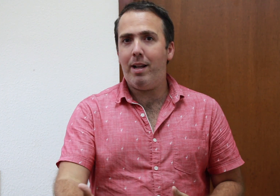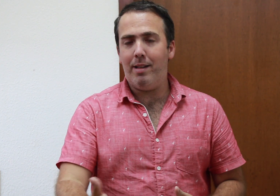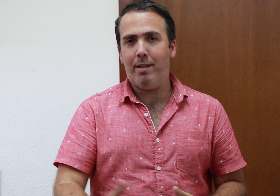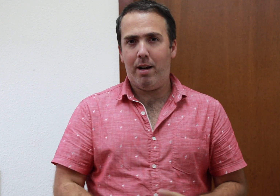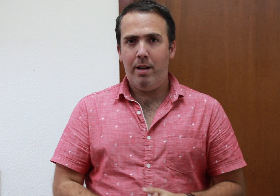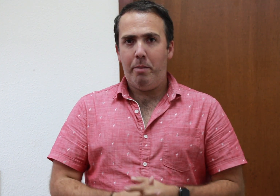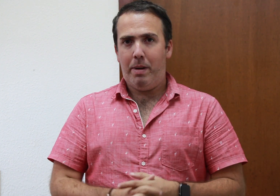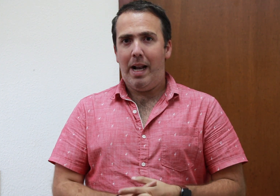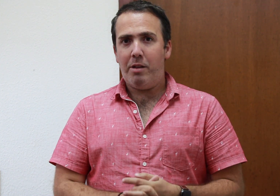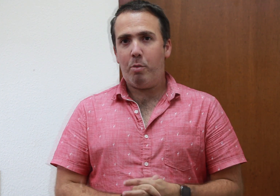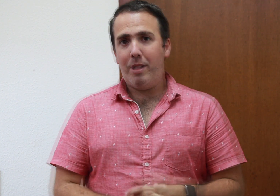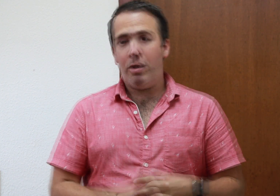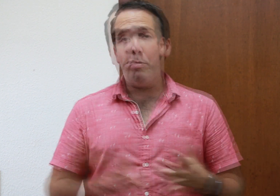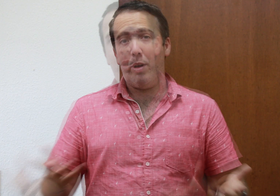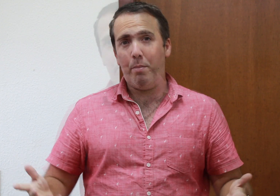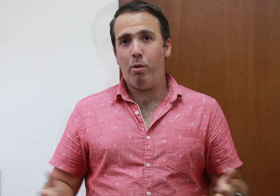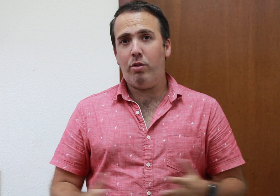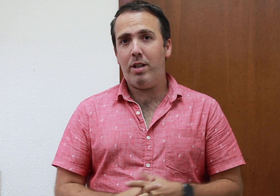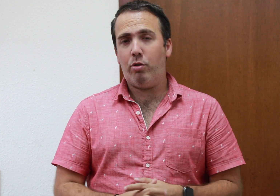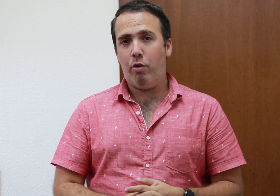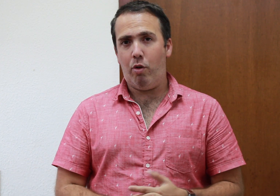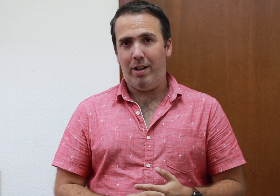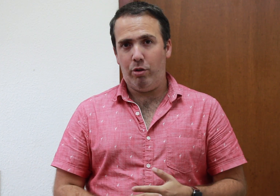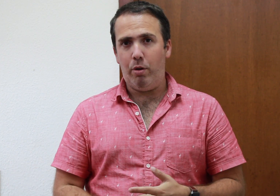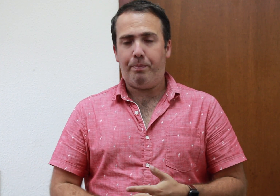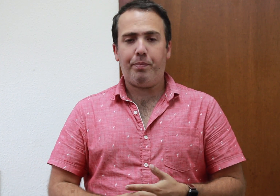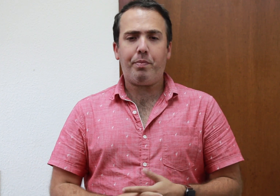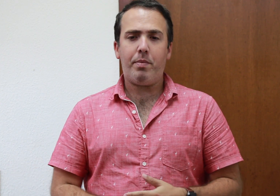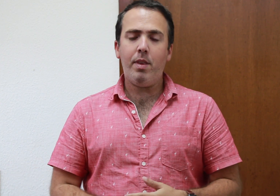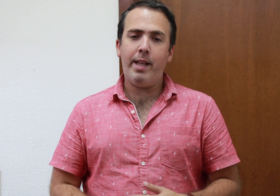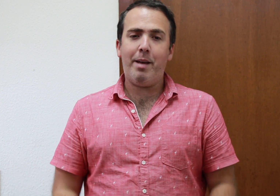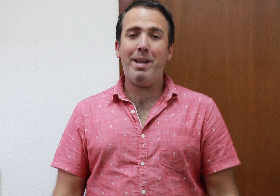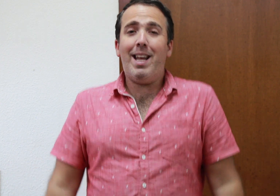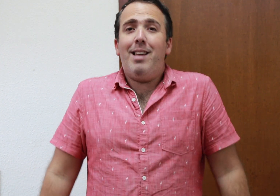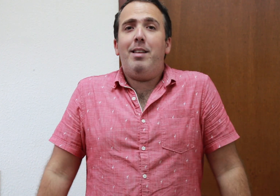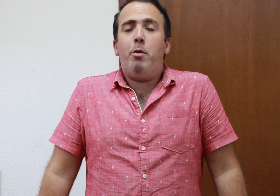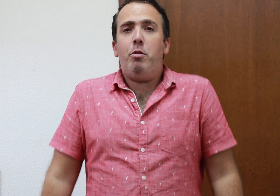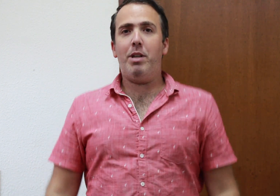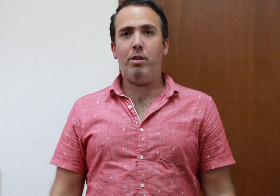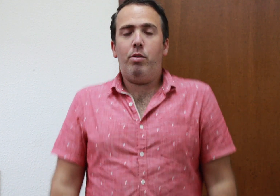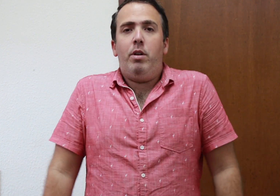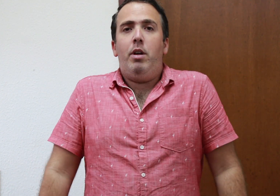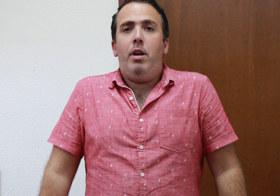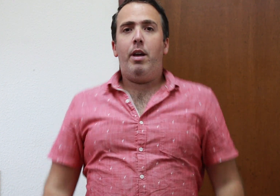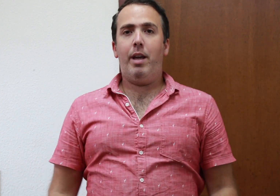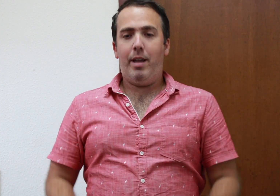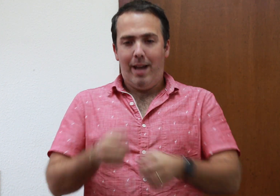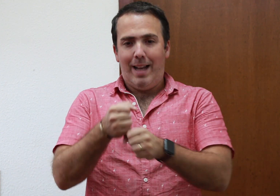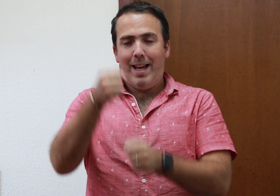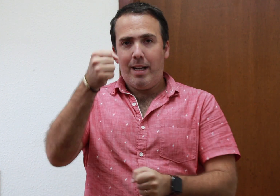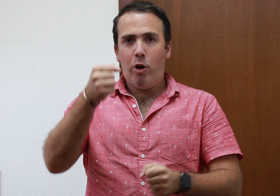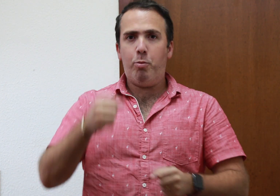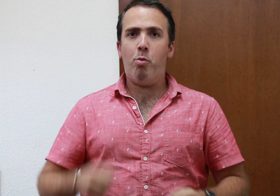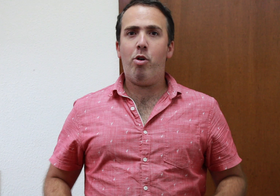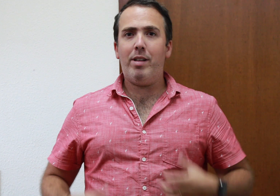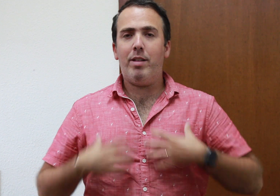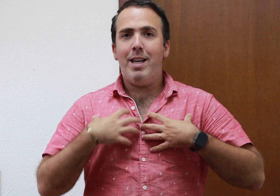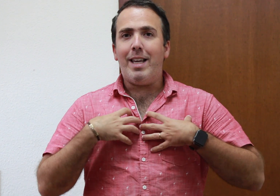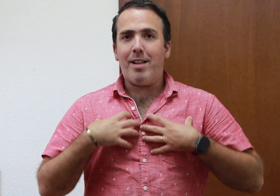alcanzar para el instrumento y puede producir sofocación. También este movimiento alarga los pulmones y